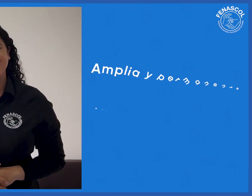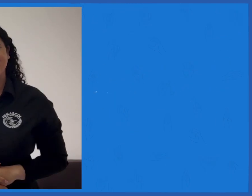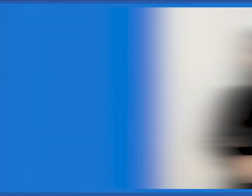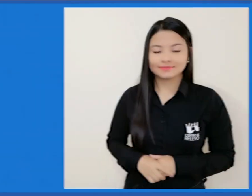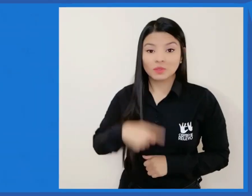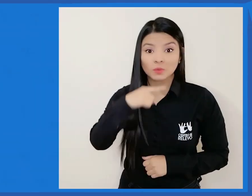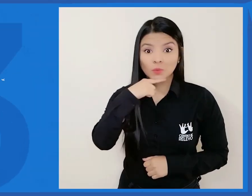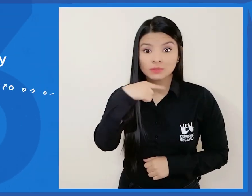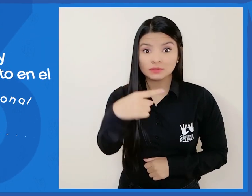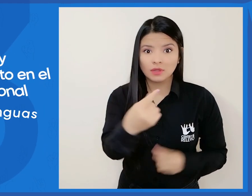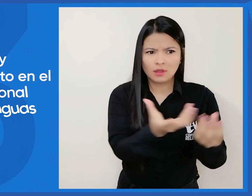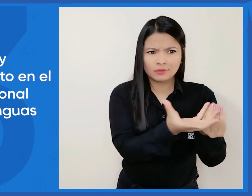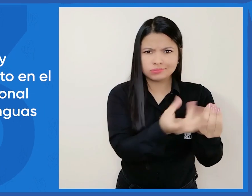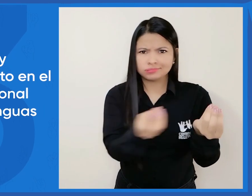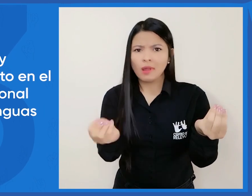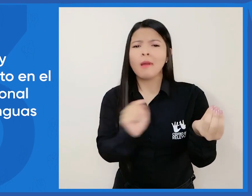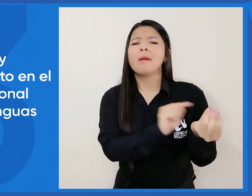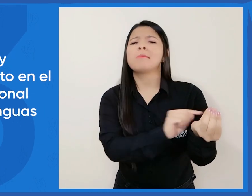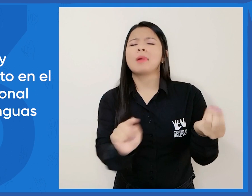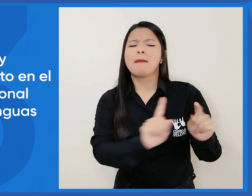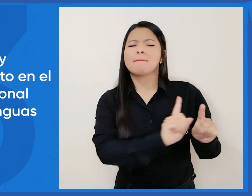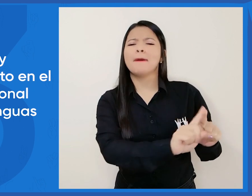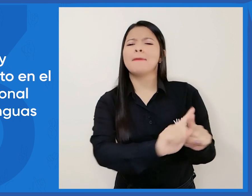mediante la incidencia y trabajo en el consejo asesor